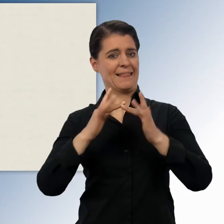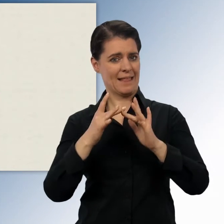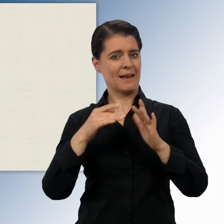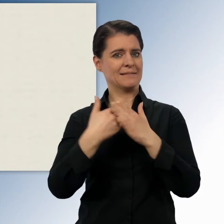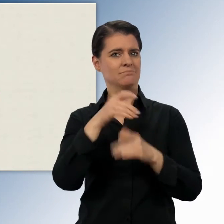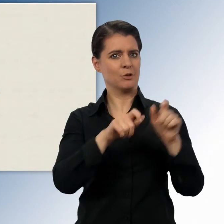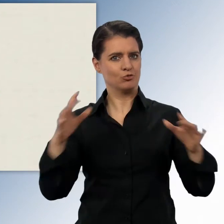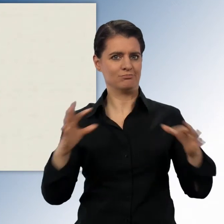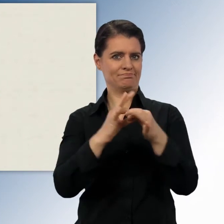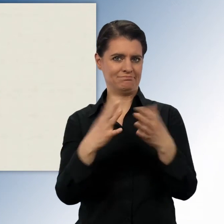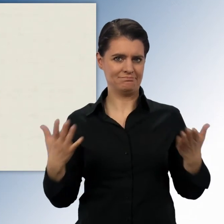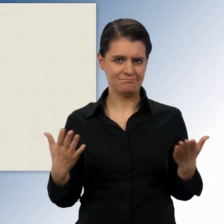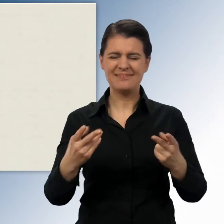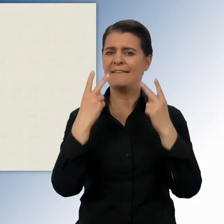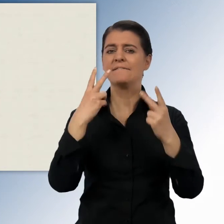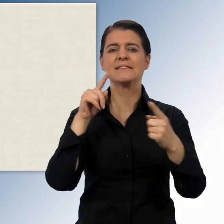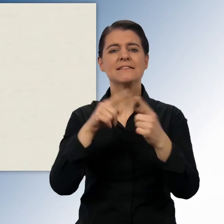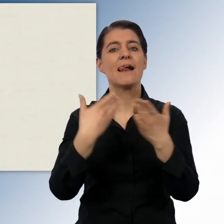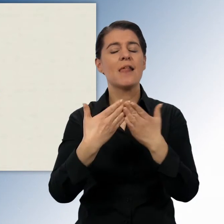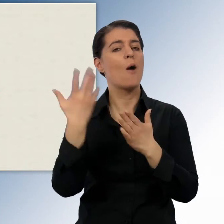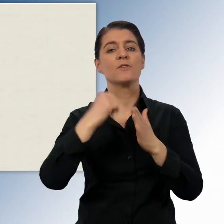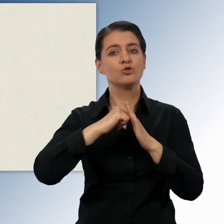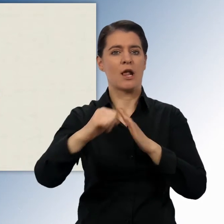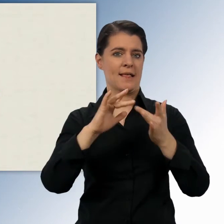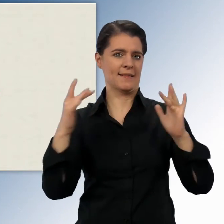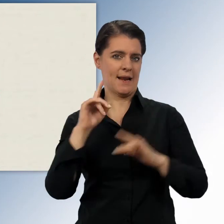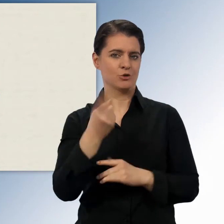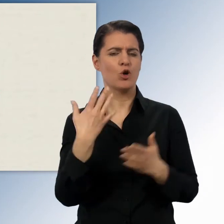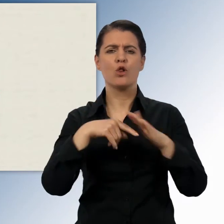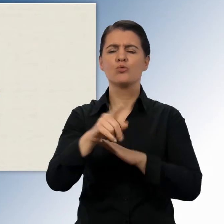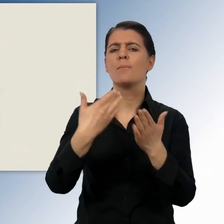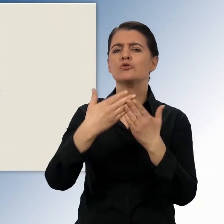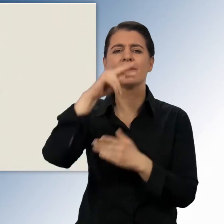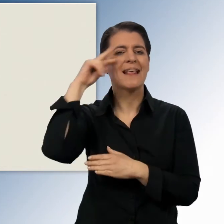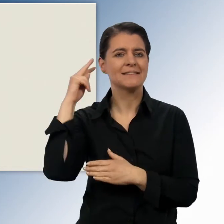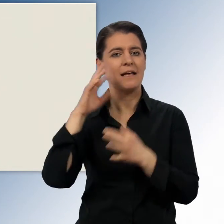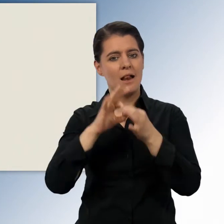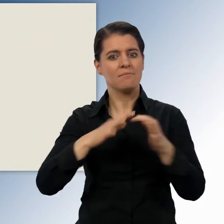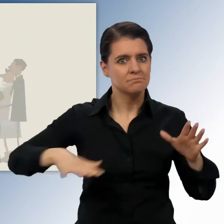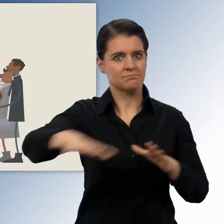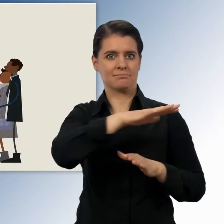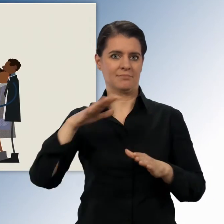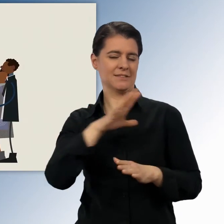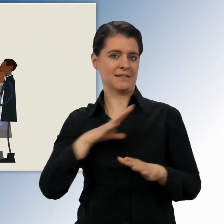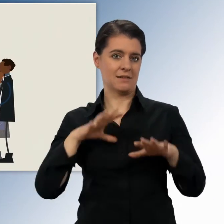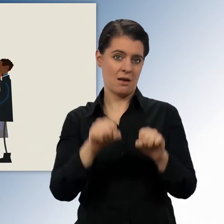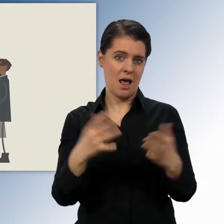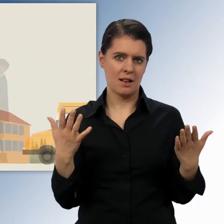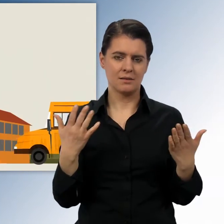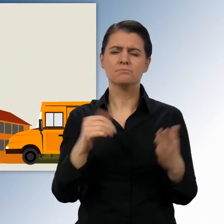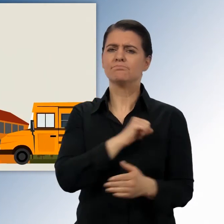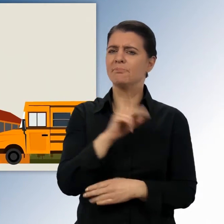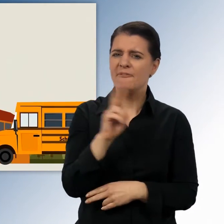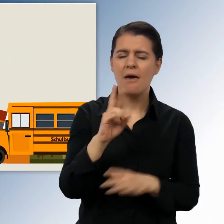wichtiges Ziel ist deshalb schnelles Internet durch Breitbandversorgung in ganz Sachsen-Anhalt. Davon profitiert jede Familie,